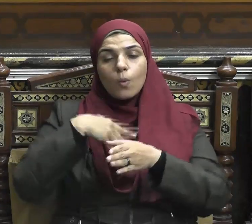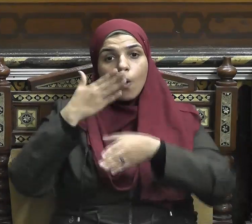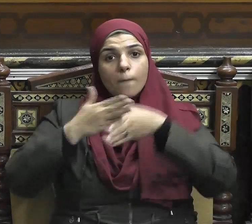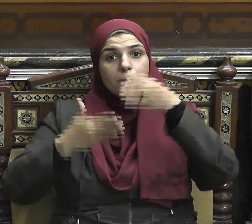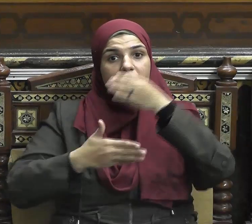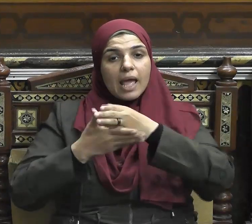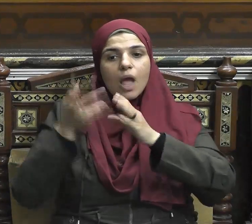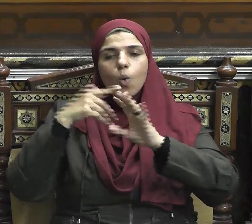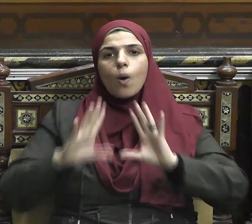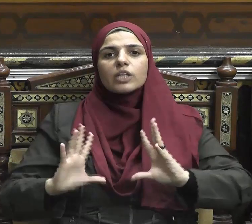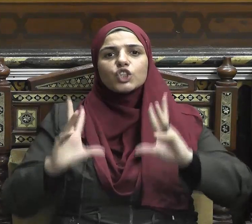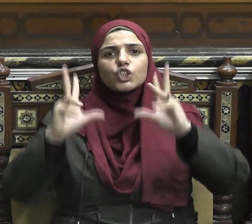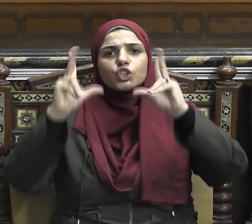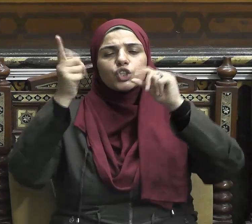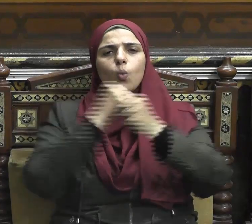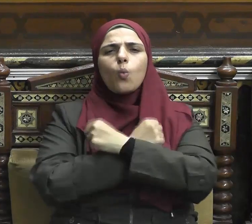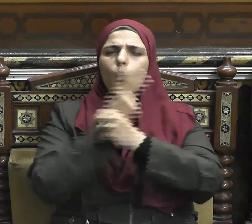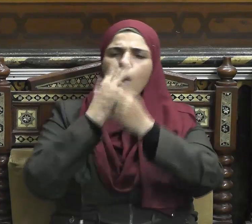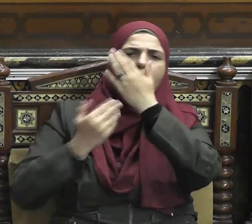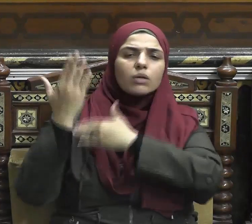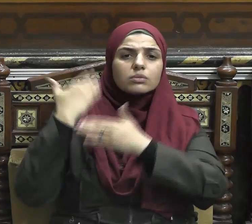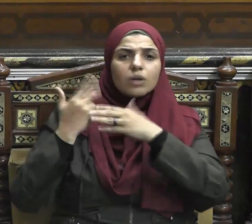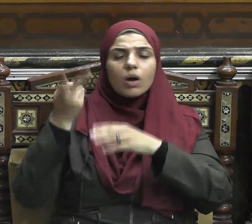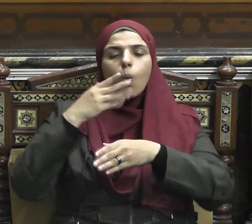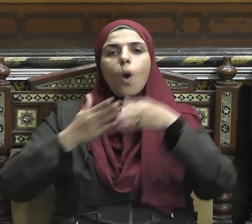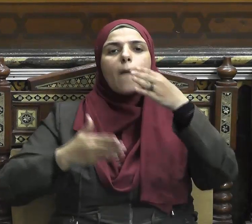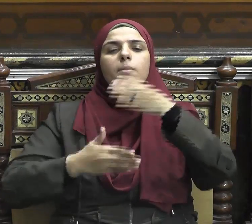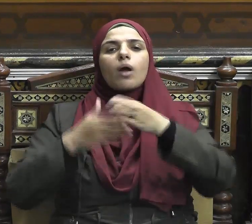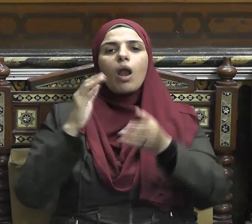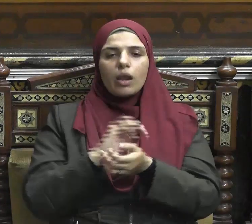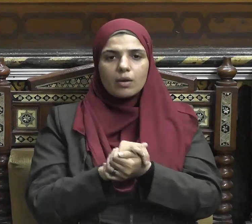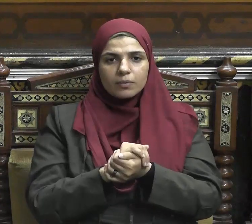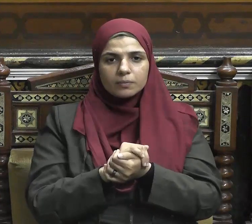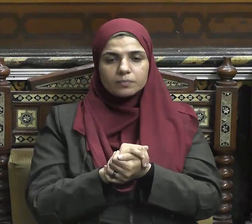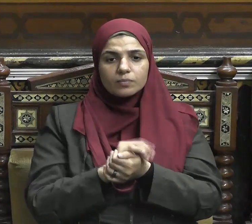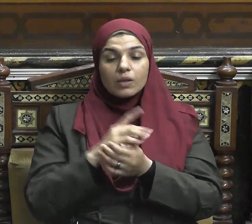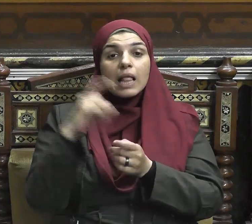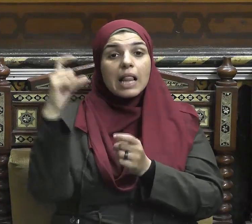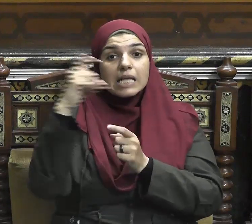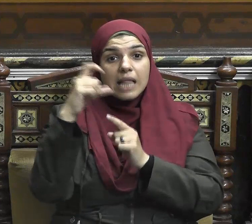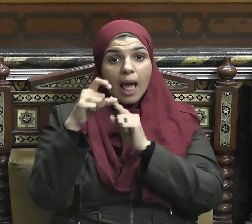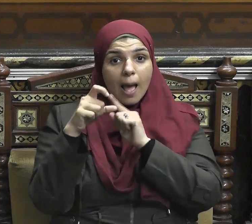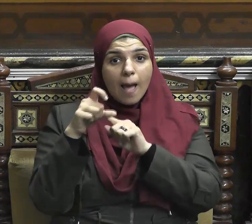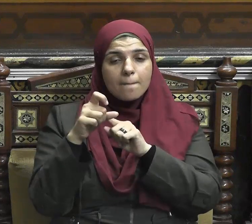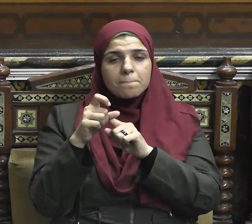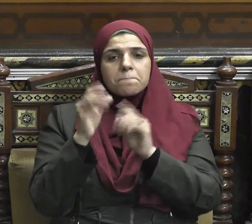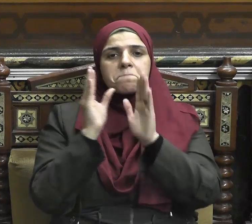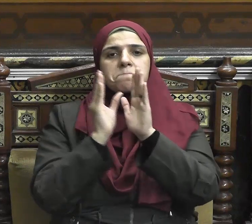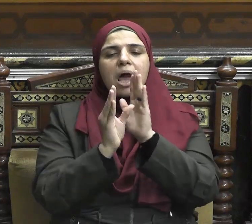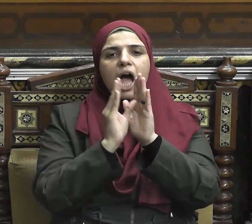وخضوع وطيب نفس وطلاقة وجه في التعامل مع الناس